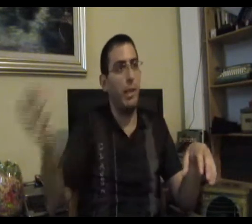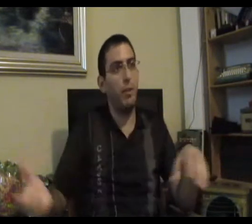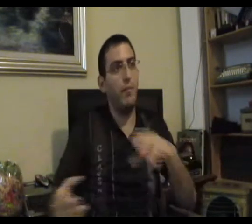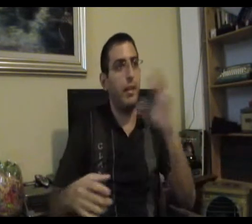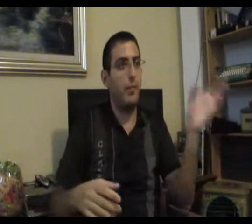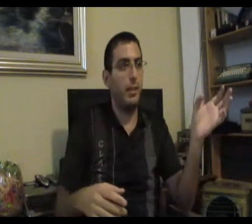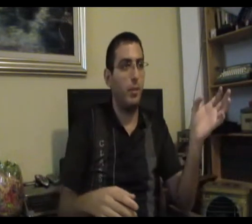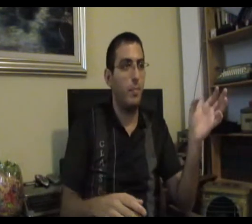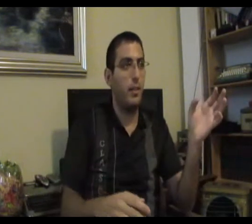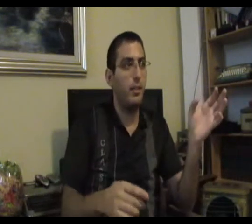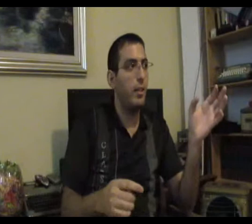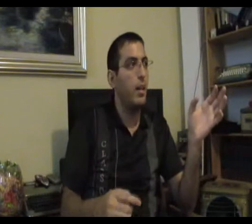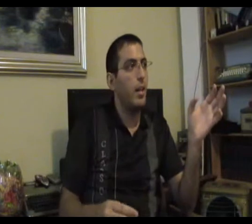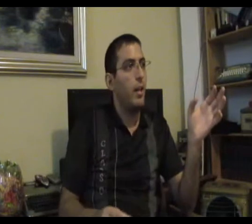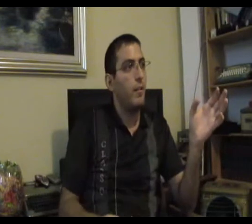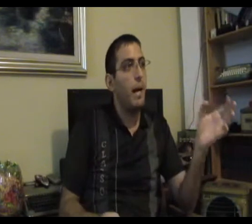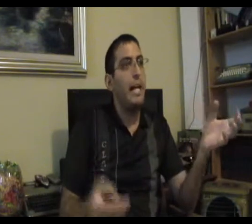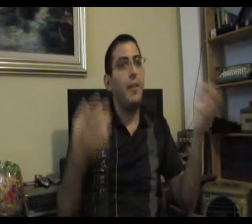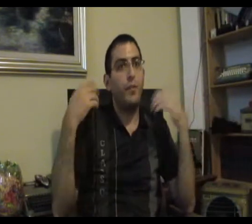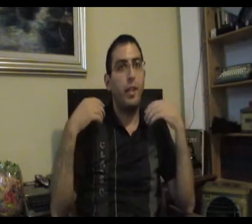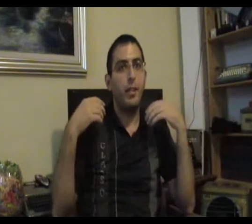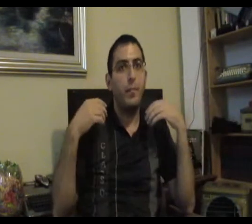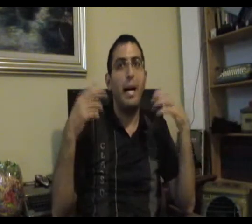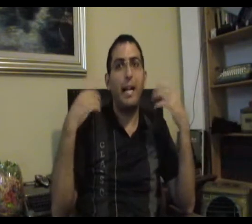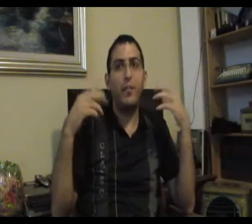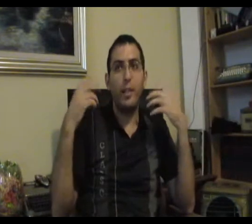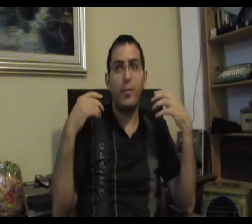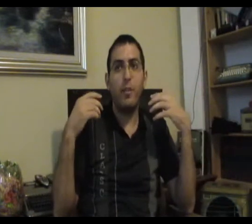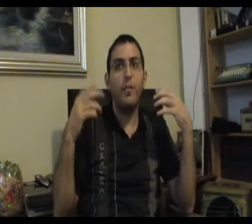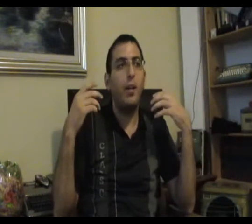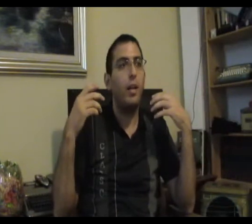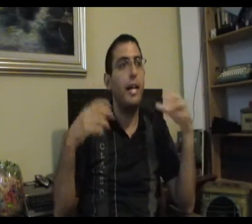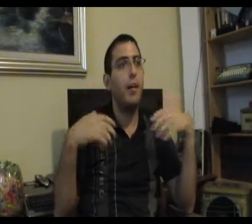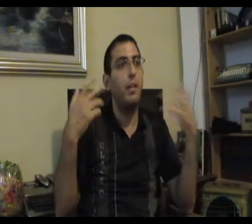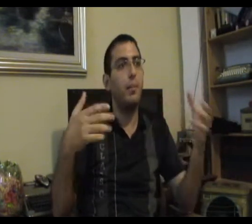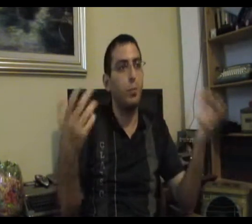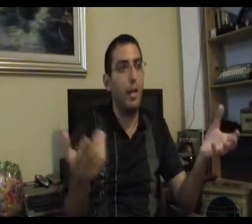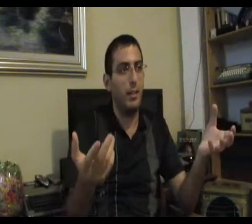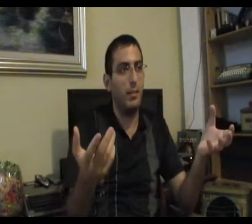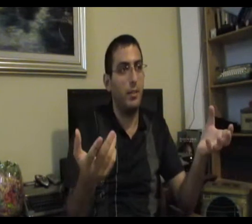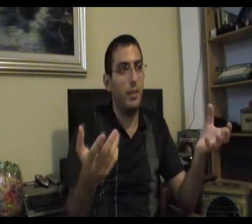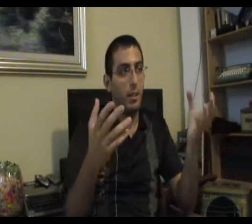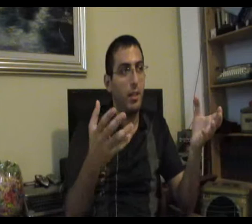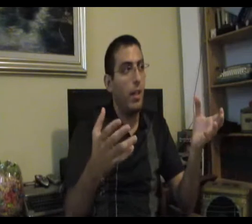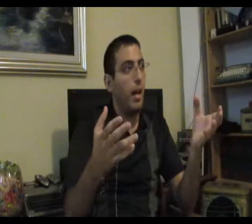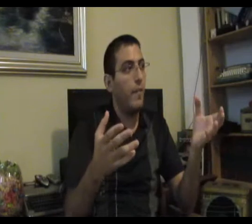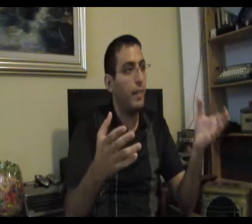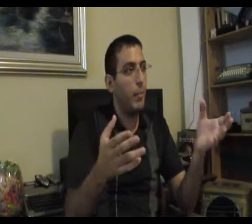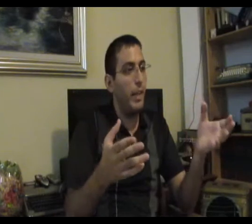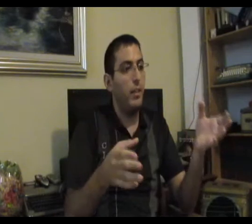בריאת עולם ואחרי הבריאת העולם בסדר? עכשיו מה היה לפני מה היה לפני הכל? לפני הכל היה הבלתי מוגדר ההבדל בין